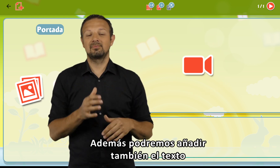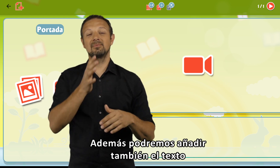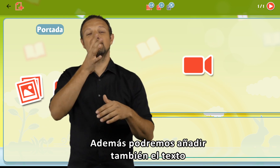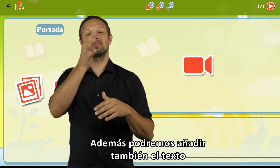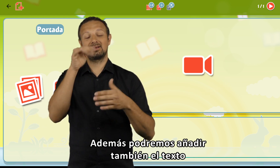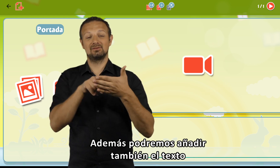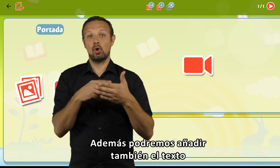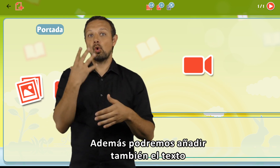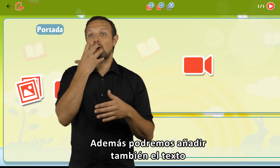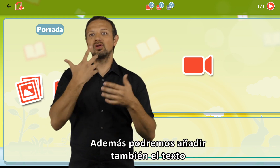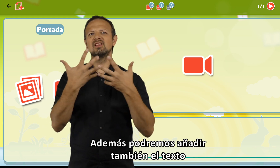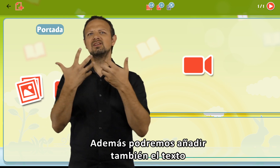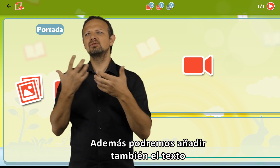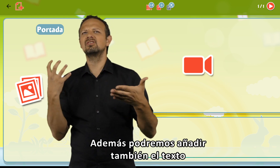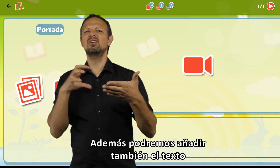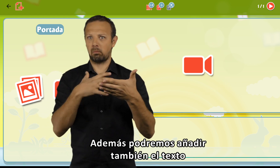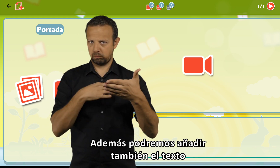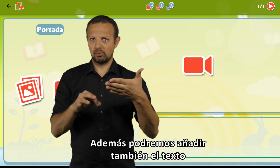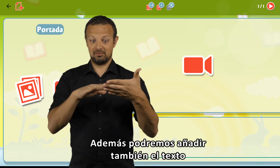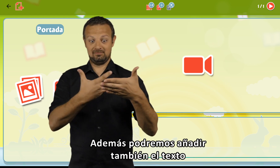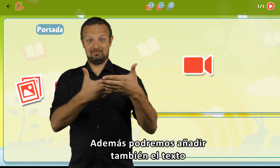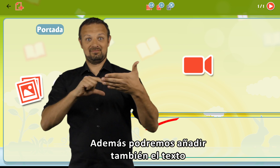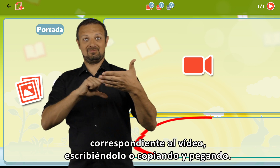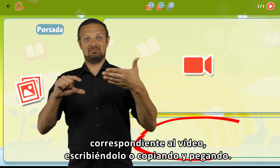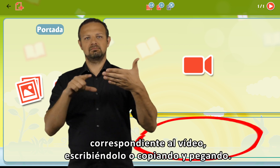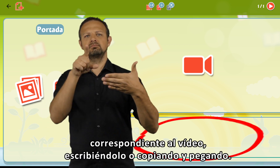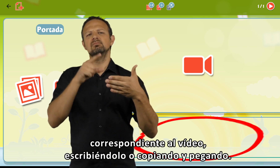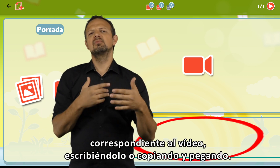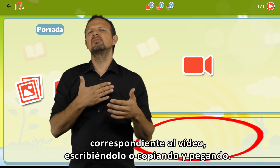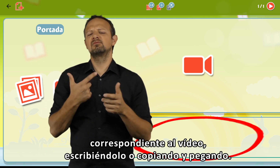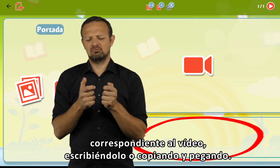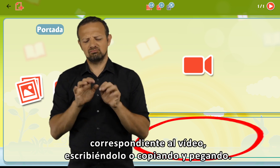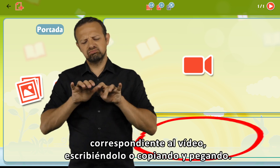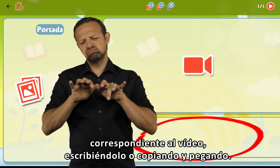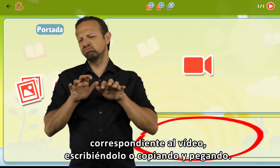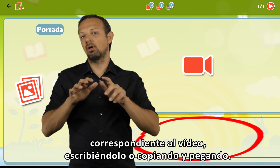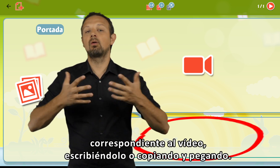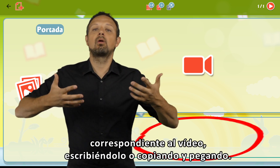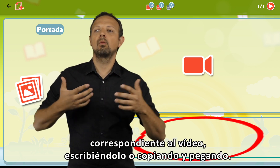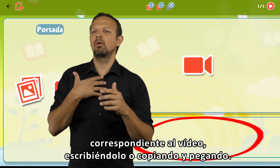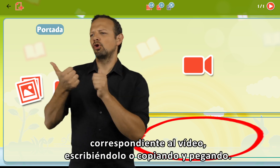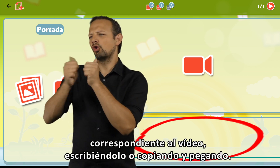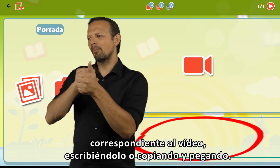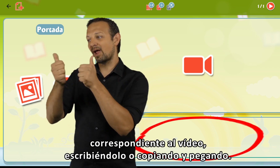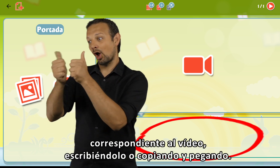Además, podremos añadir también el texto correspondiente al vídeo, escribiéndolo o copiando y pegando.